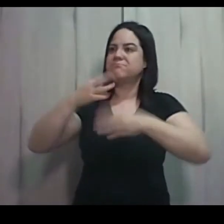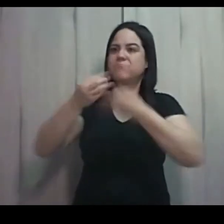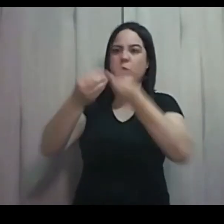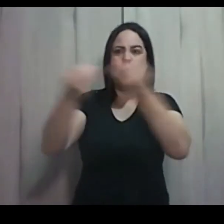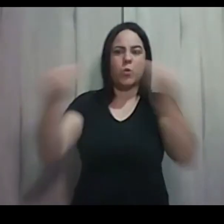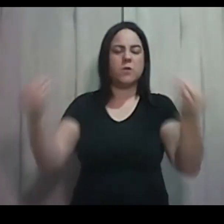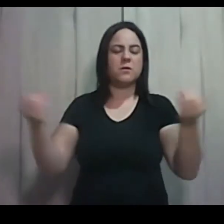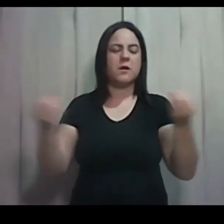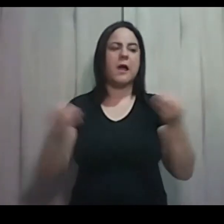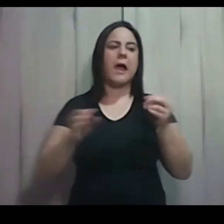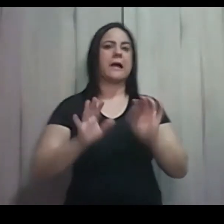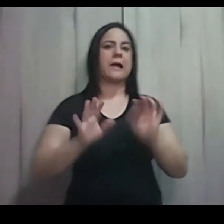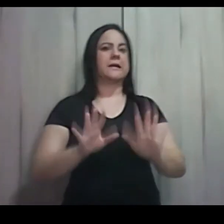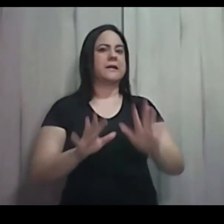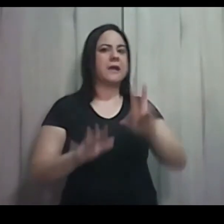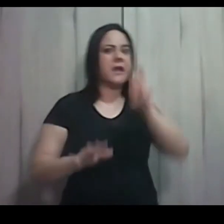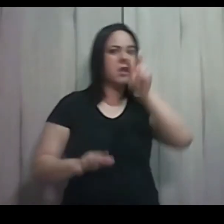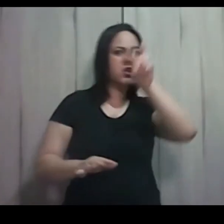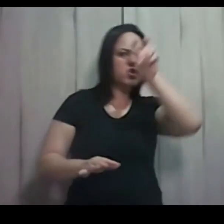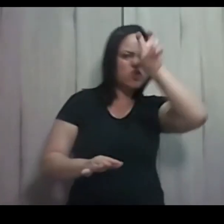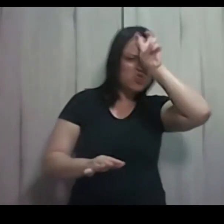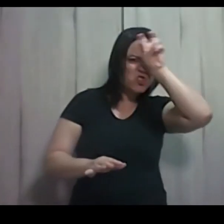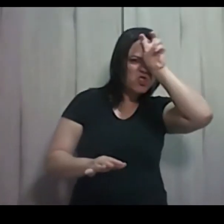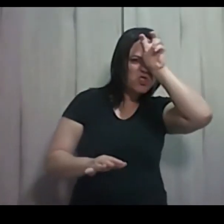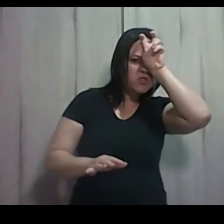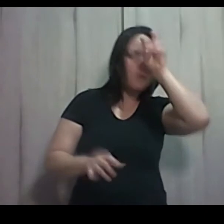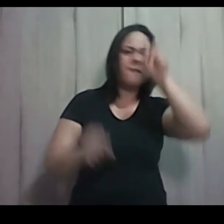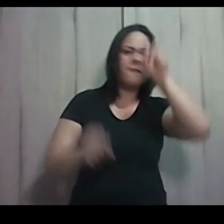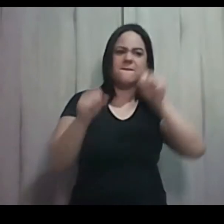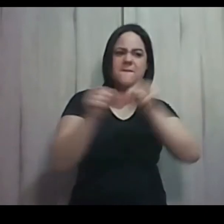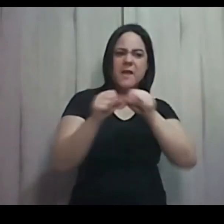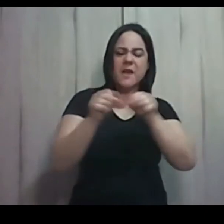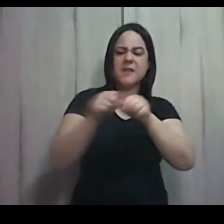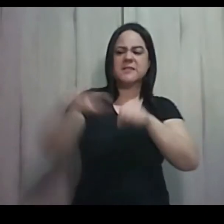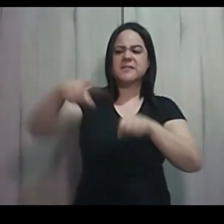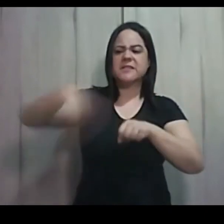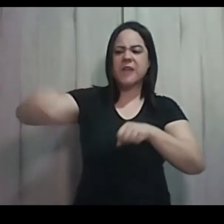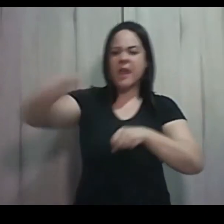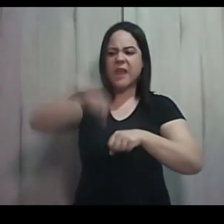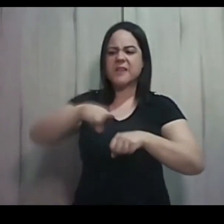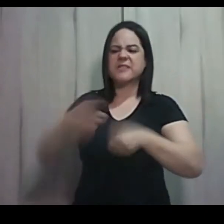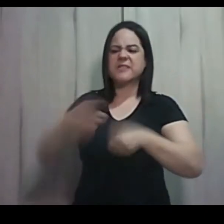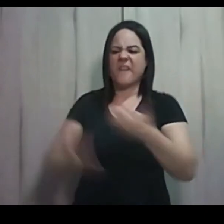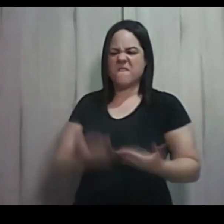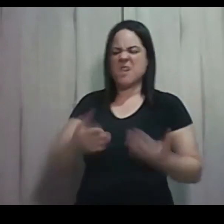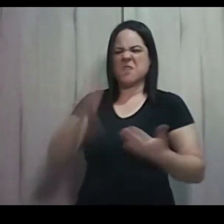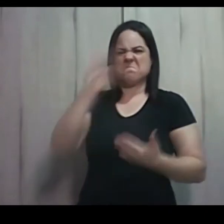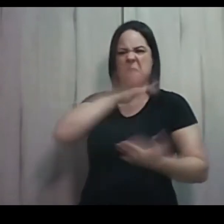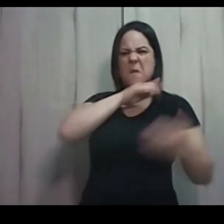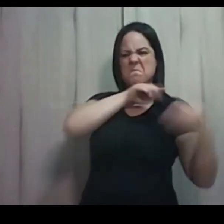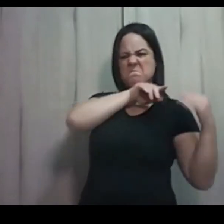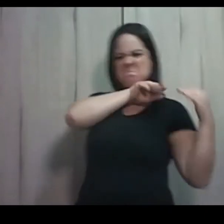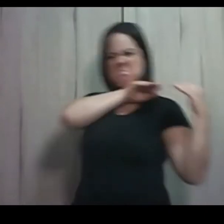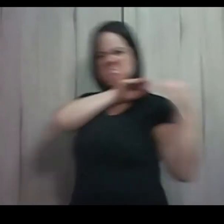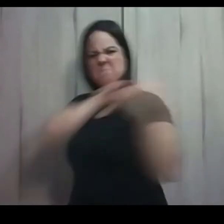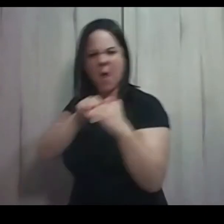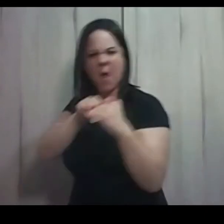fizeram com que os filhos de Israel servissem com tirania, e fizeram com que amargassem uma vida